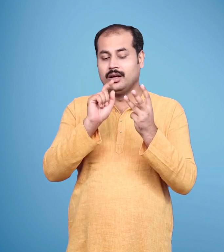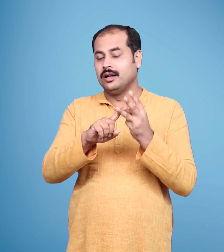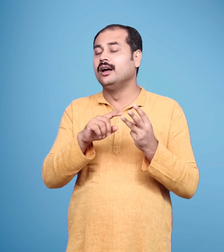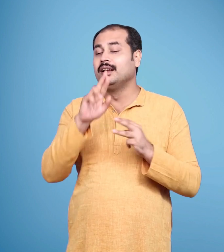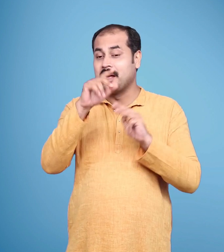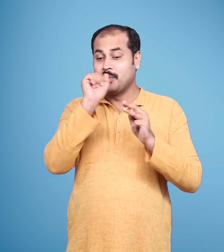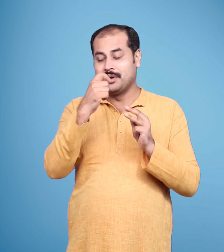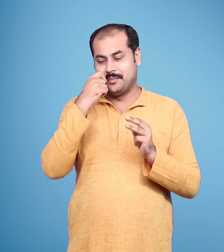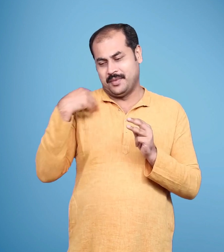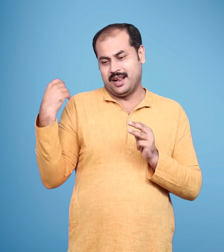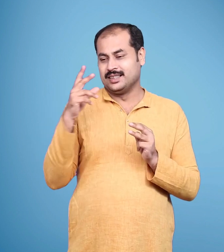हे लक्ष्वान